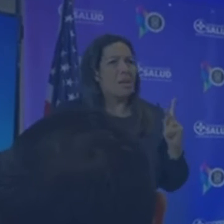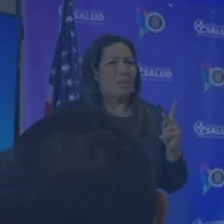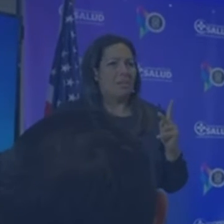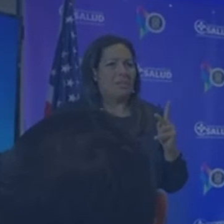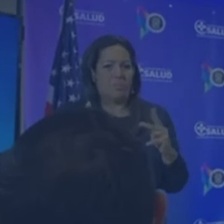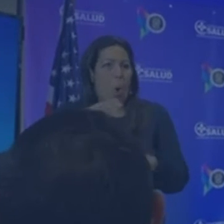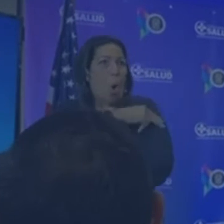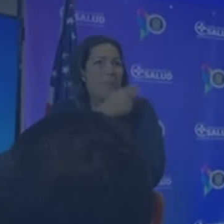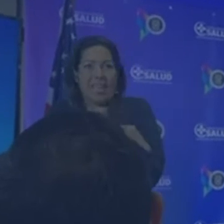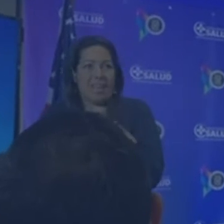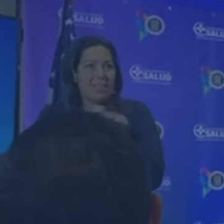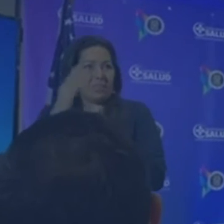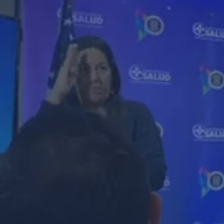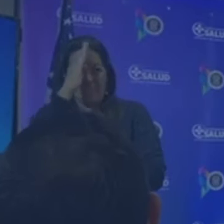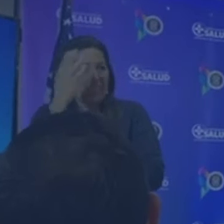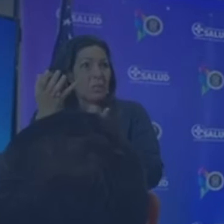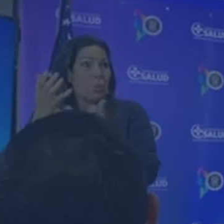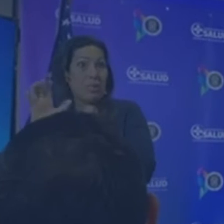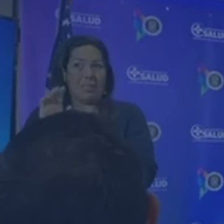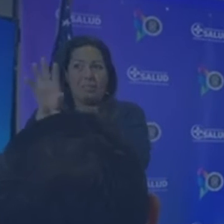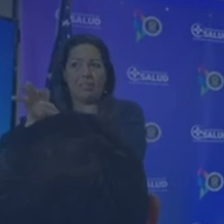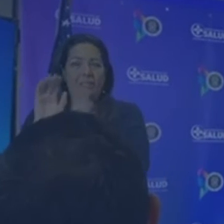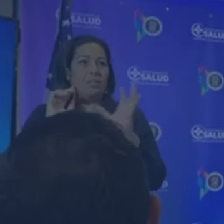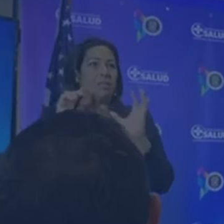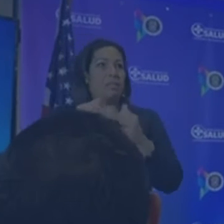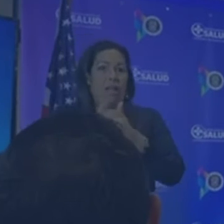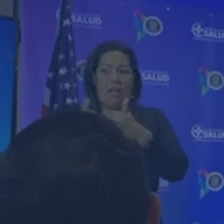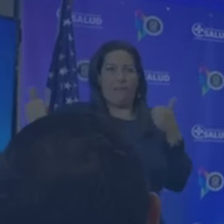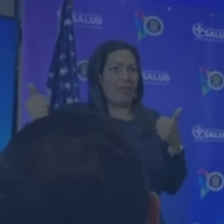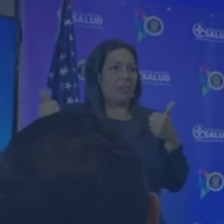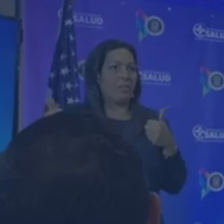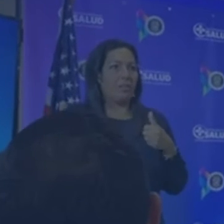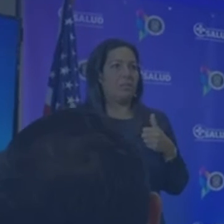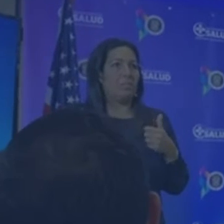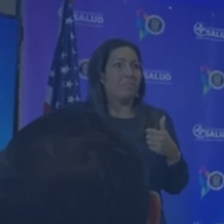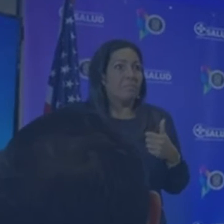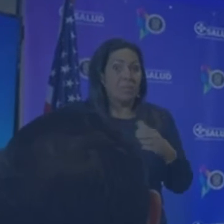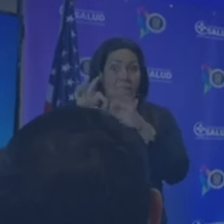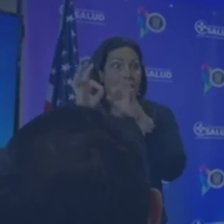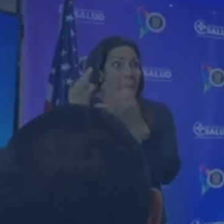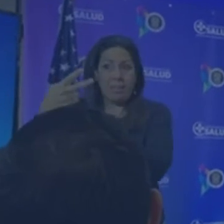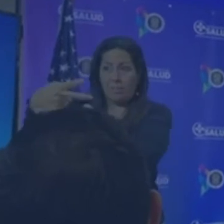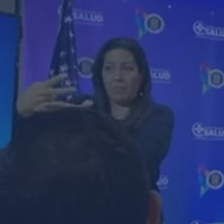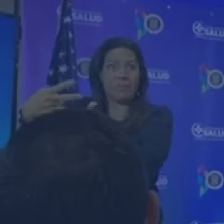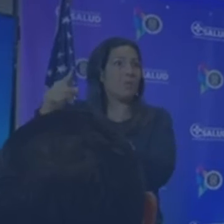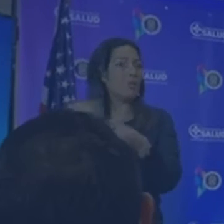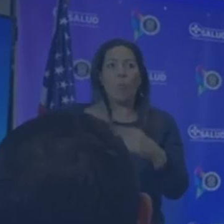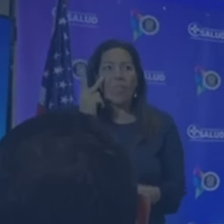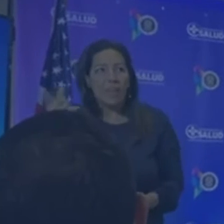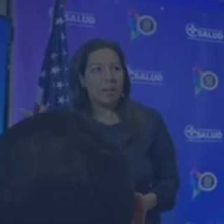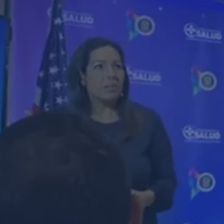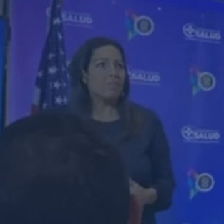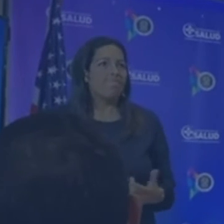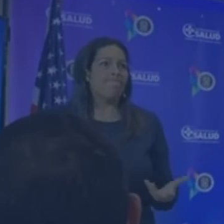que terminen de hacer todos los cambios y poderlos evaluar. Por último, ¿tiene algún futuro el proyecto de las famosas terapias de